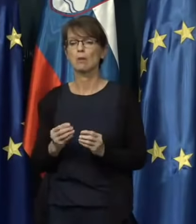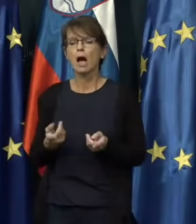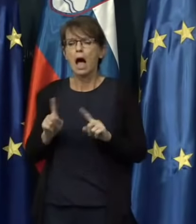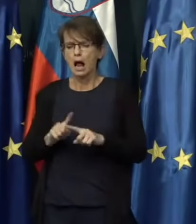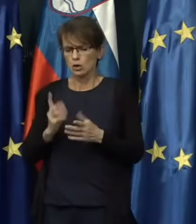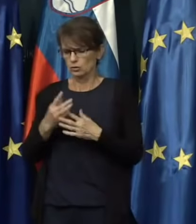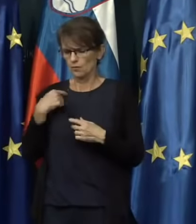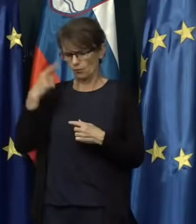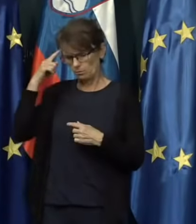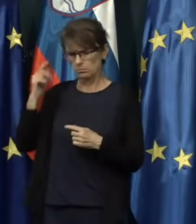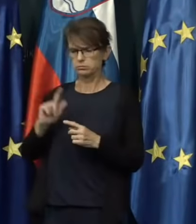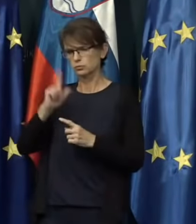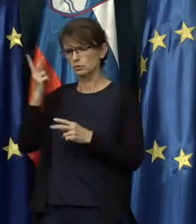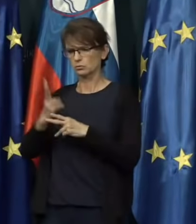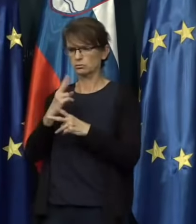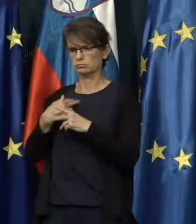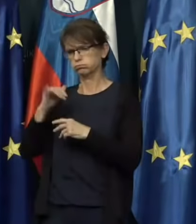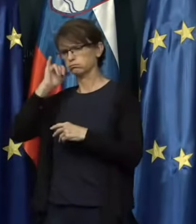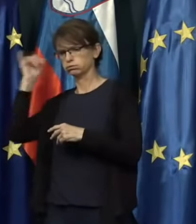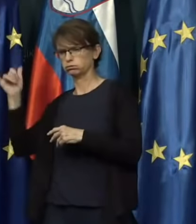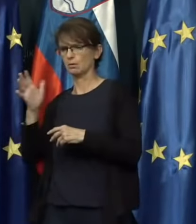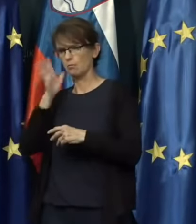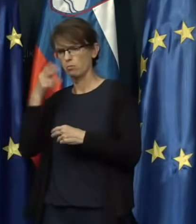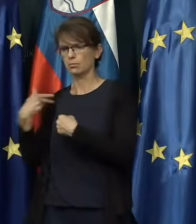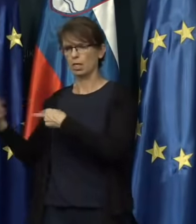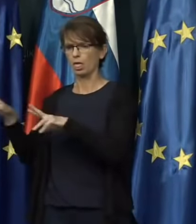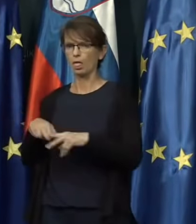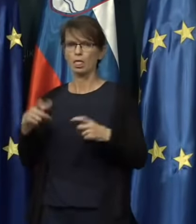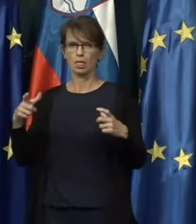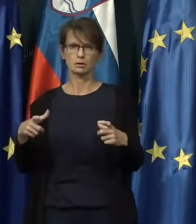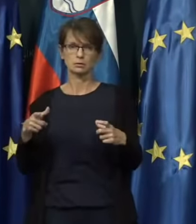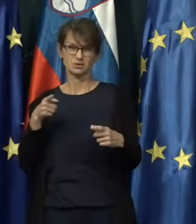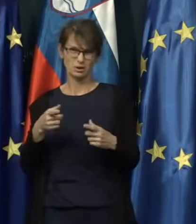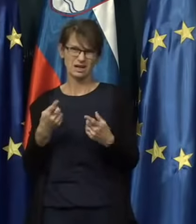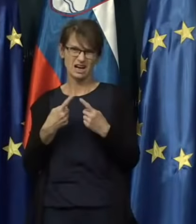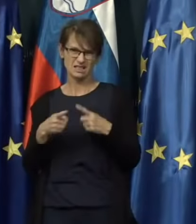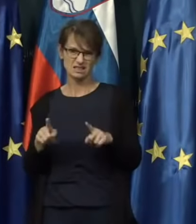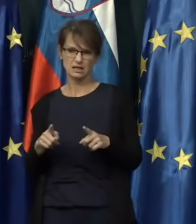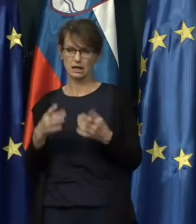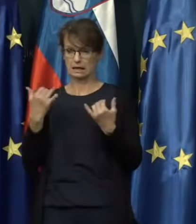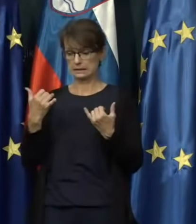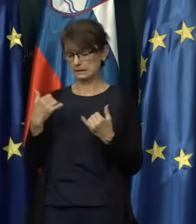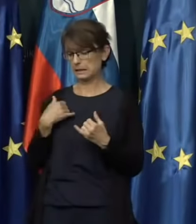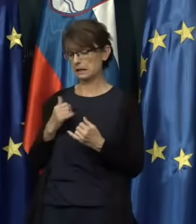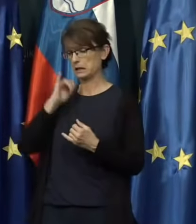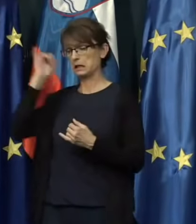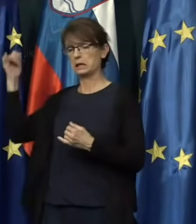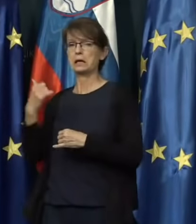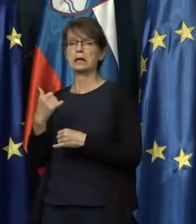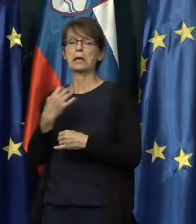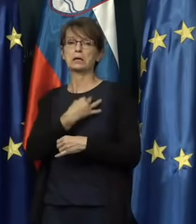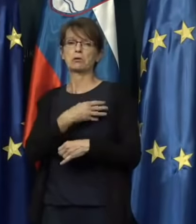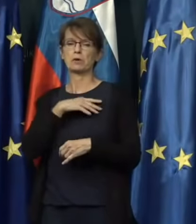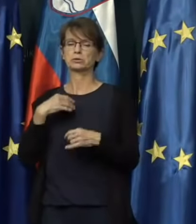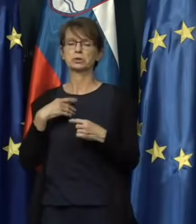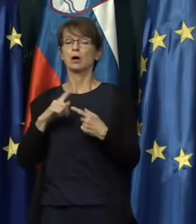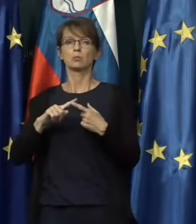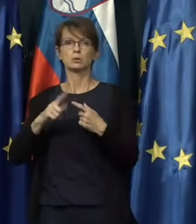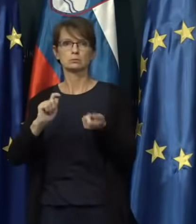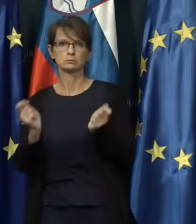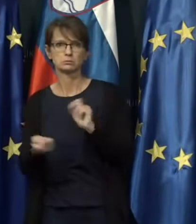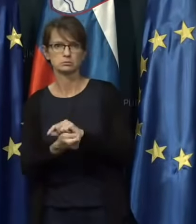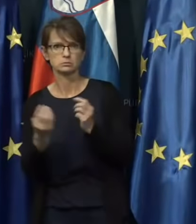pa da bomo potem v karanteno. Razlika je najbrž, če gremo zdaj na Hrvaško, pa se potem spremeni. Ne, ne, to